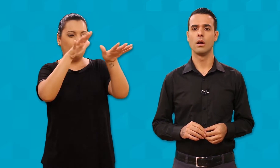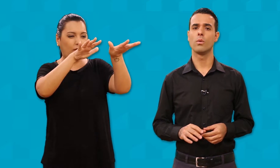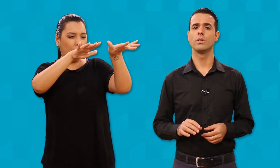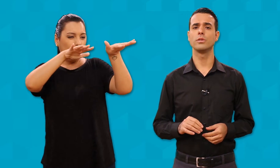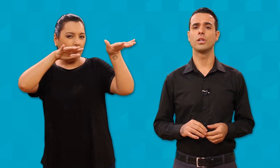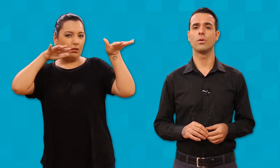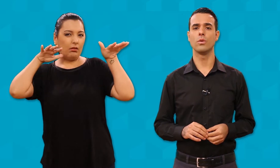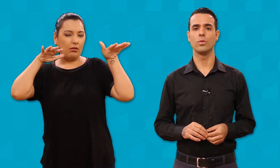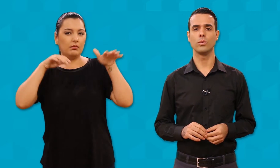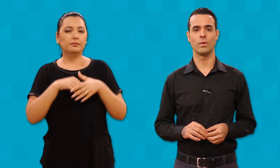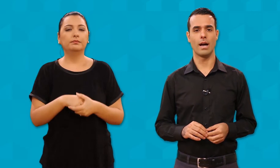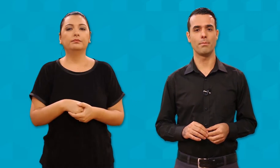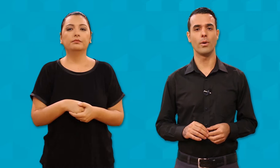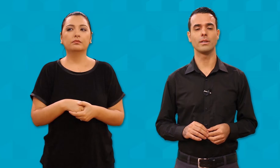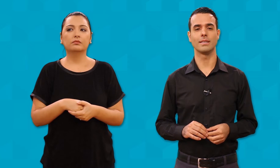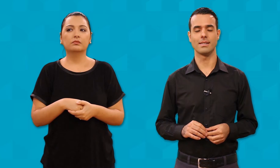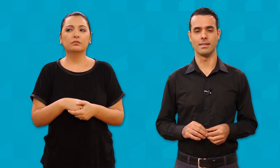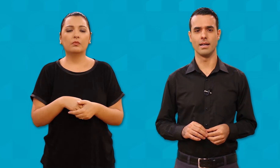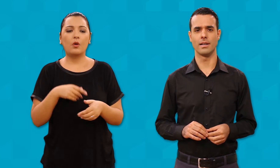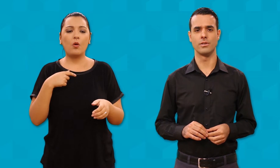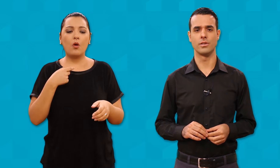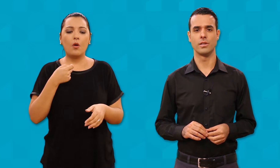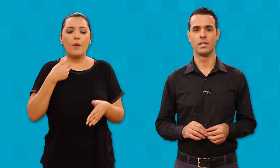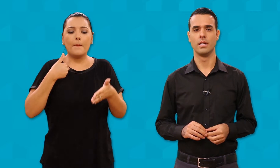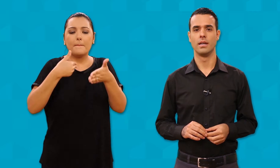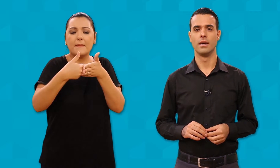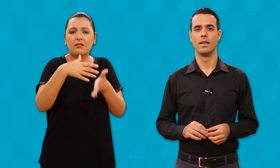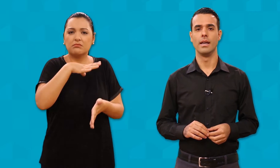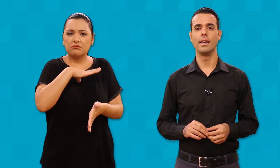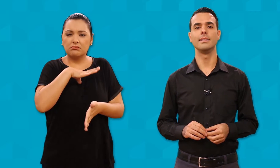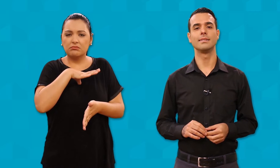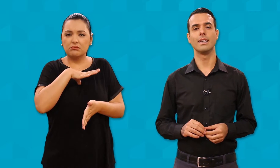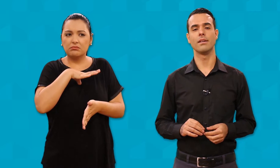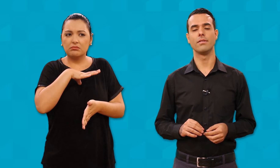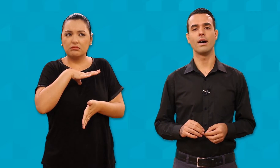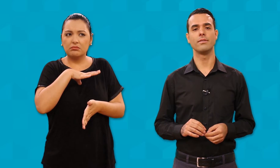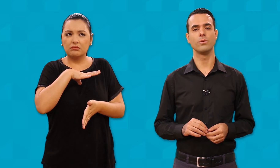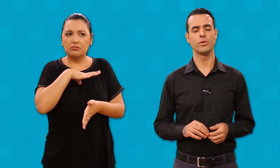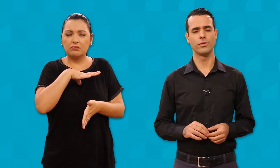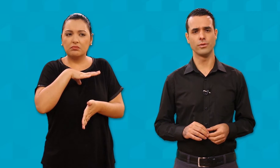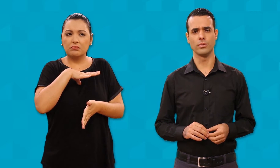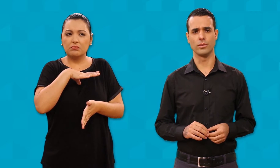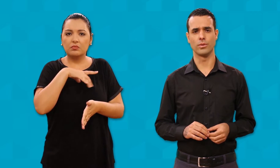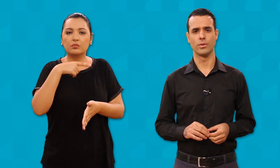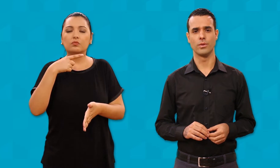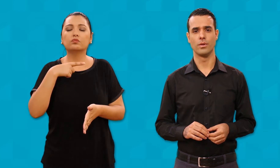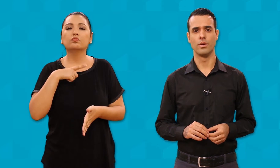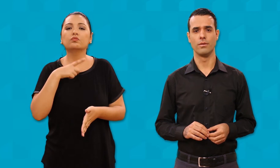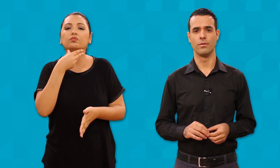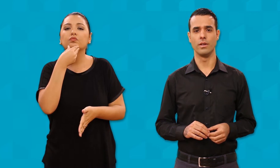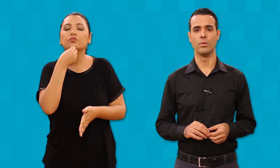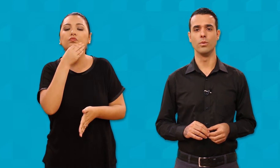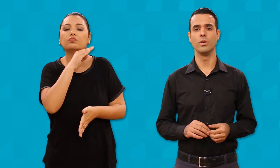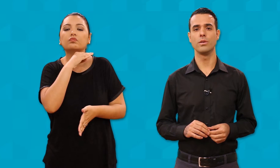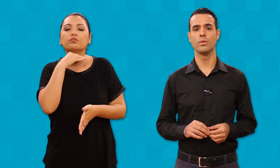Quando chegou à porta da cidade, eis que levava um difunto, filho único